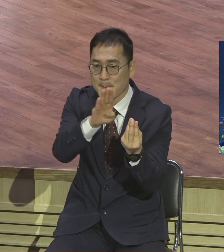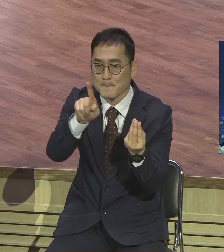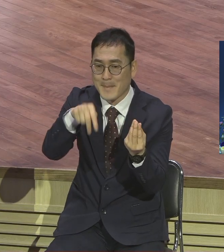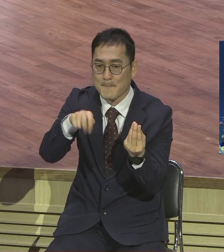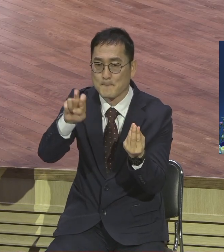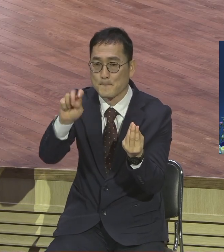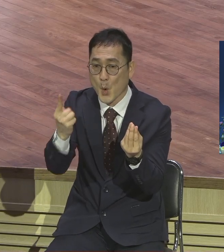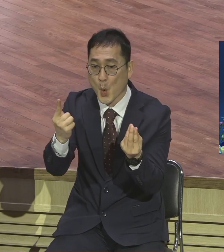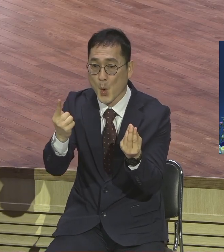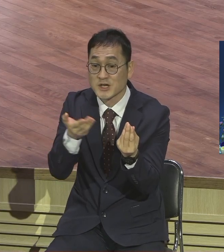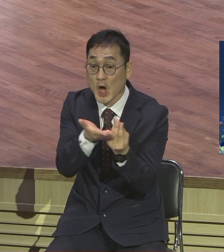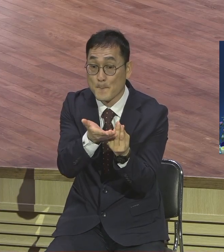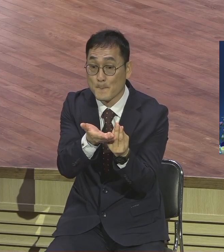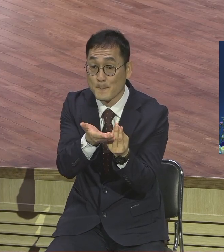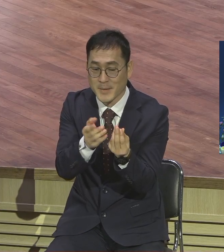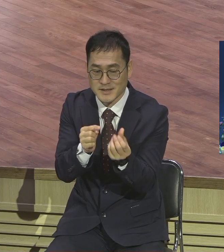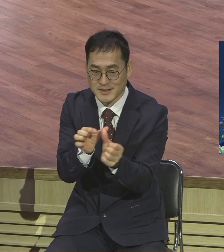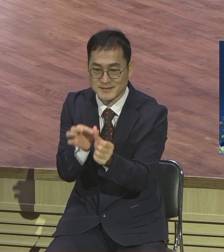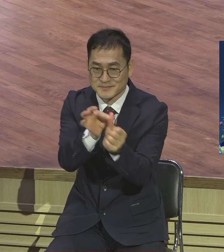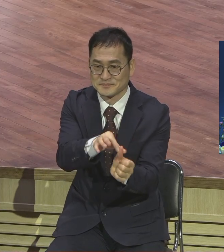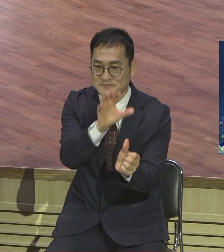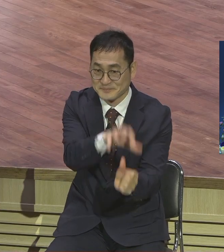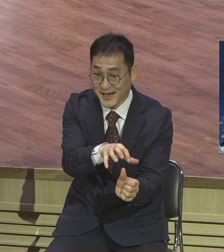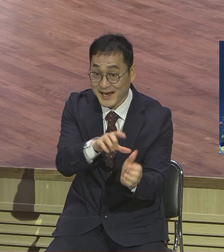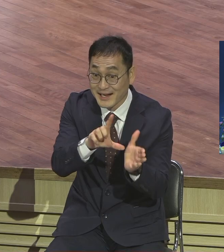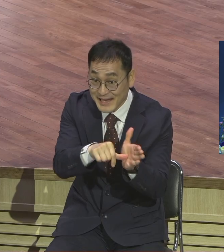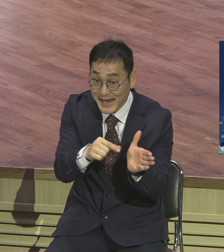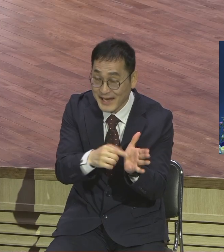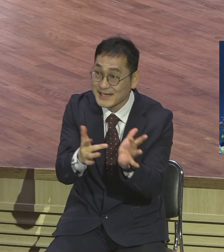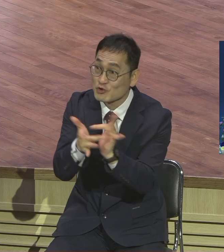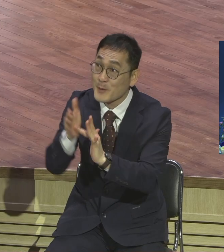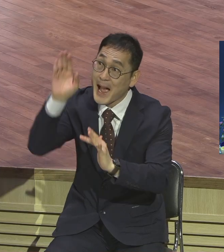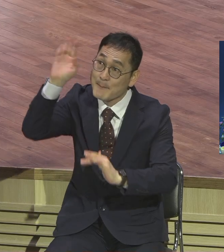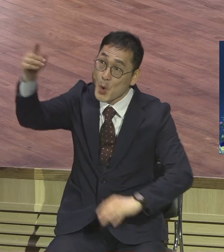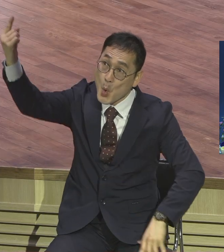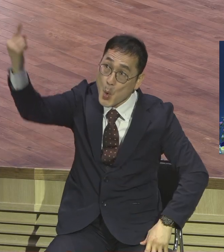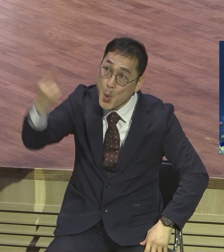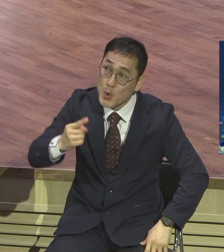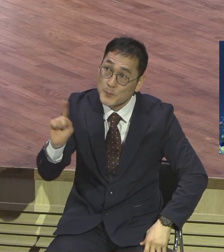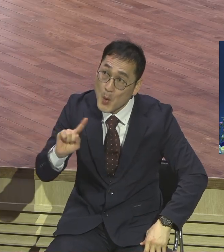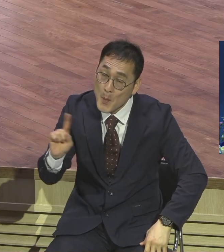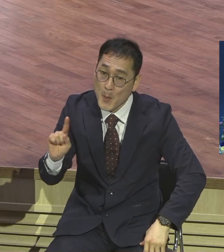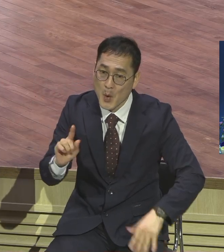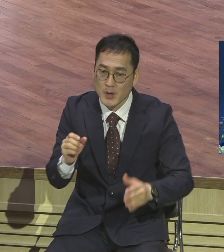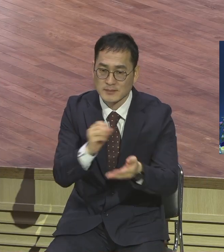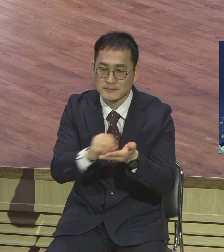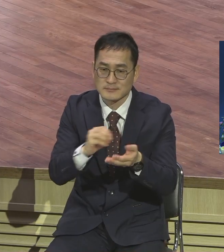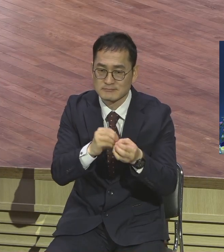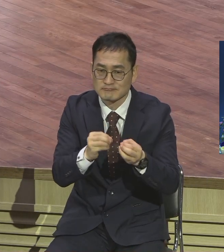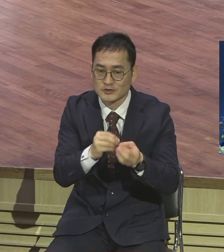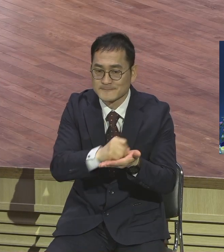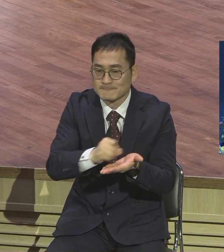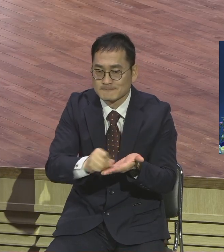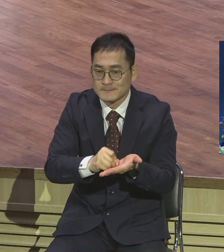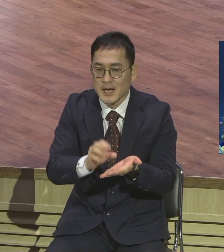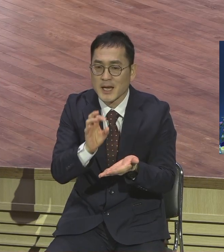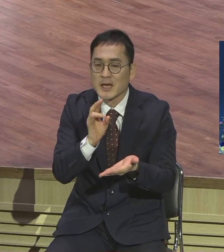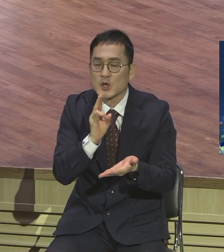예수님 제림하실 때 일어날 일들을 그걸 개시를 다 받아가 글로 다 썼어요 그래서 그것이 요한복음과